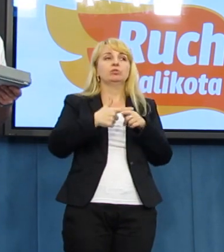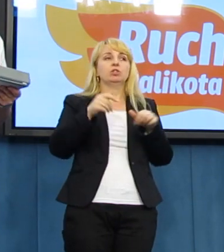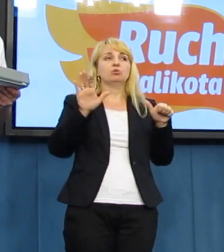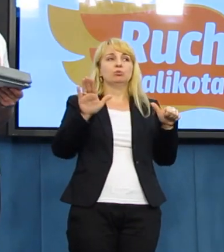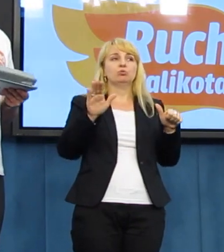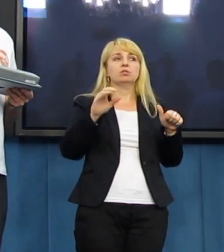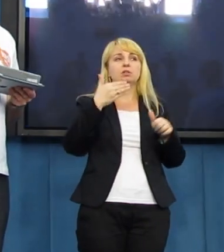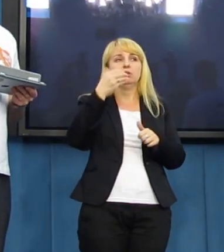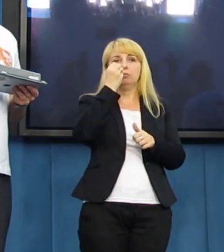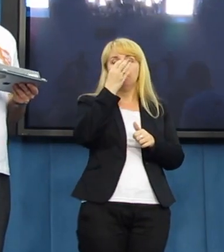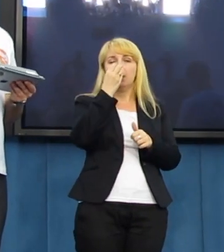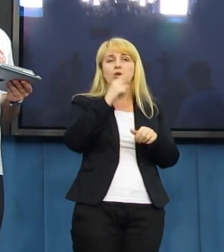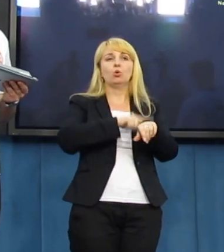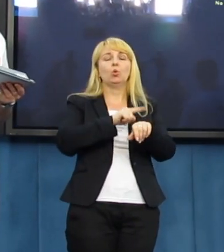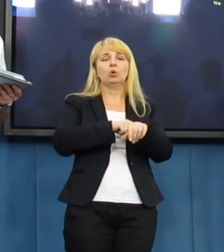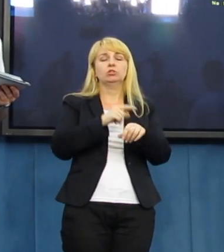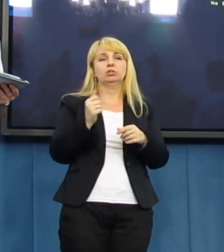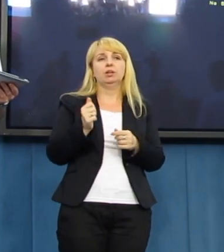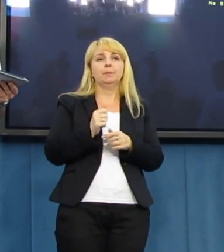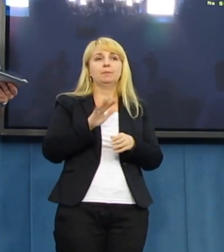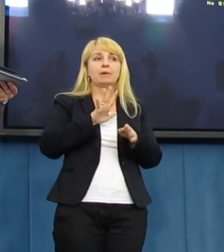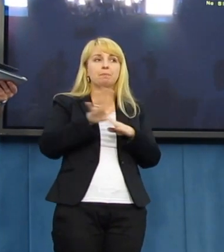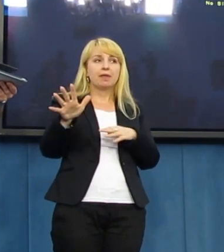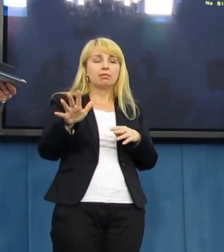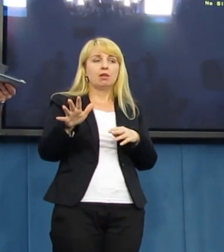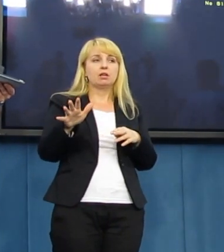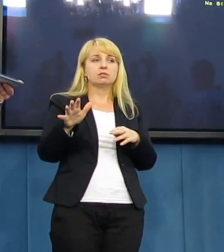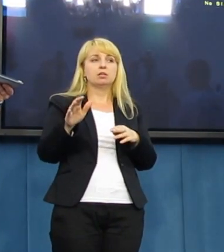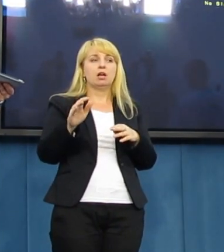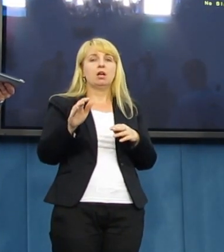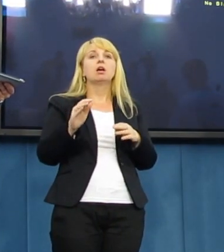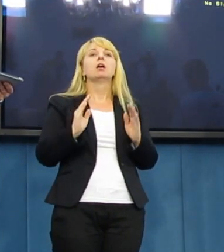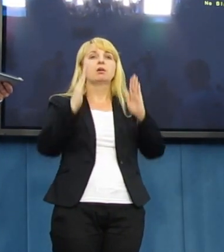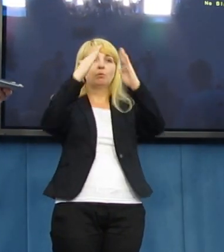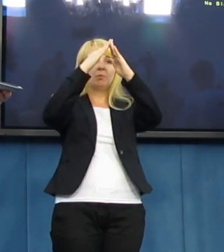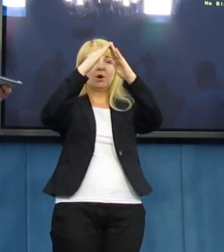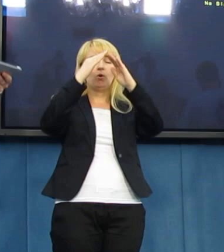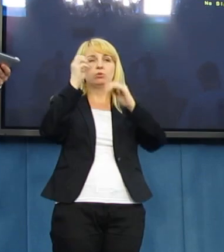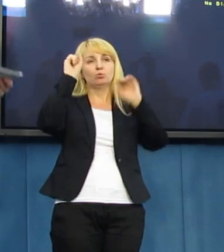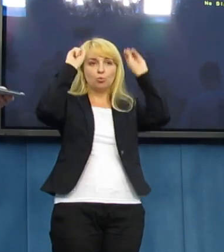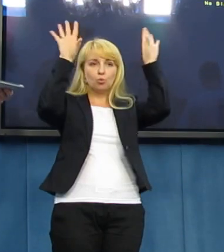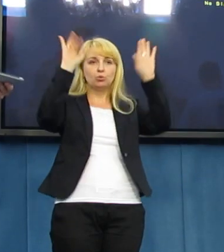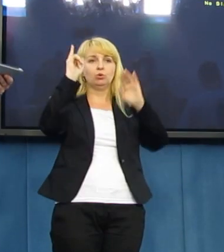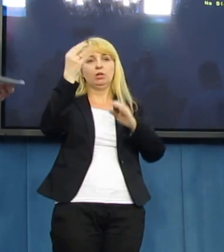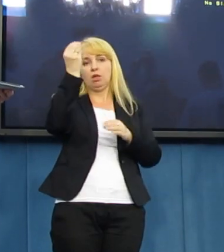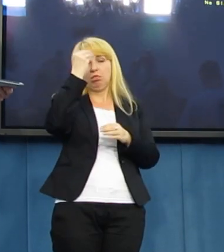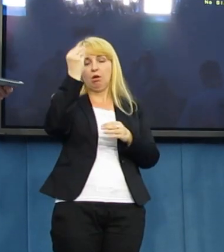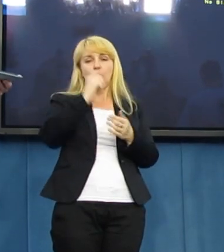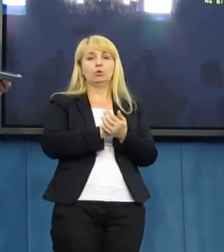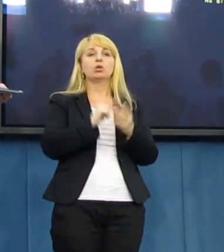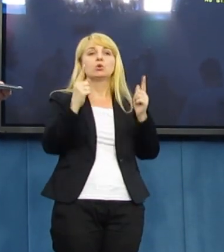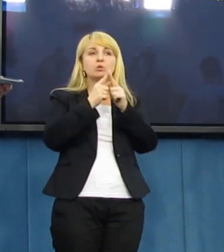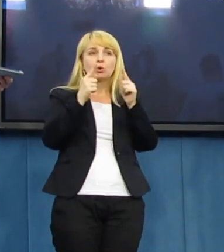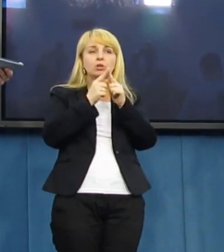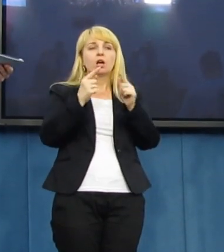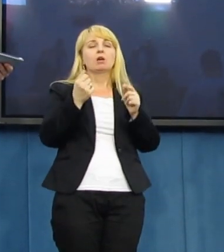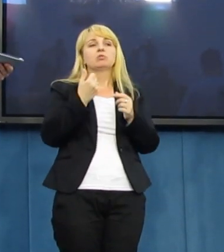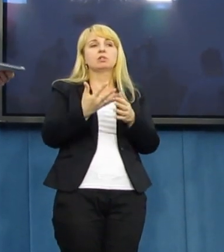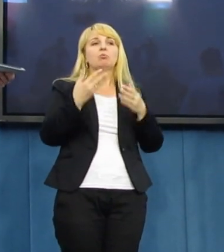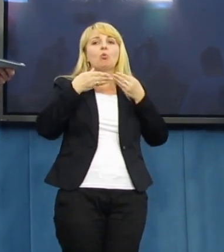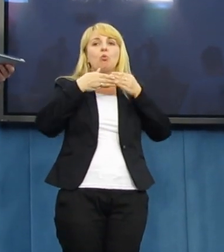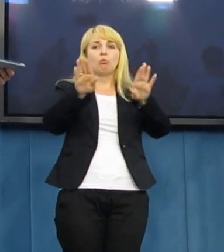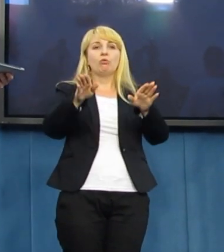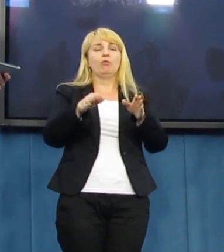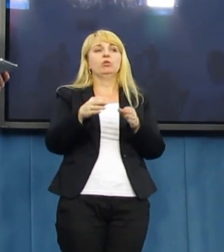maja godzina 15. Pałac Kultury i Nauki Warszawa spotykamy się pod hasłem Uwolnić